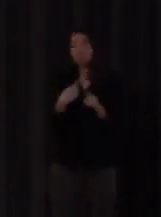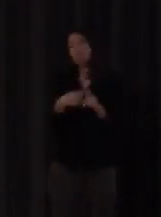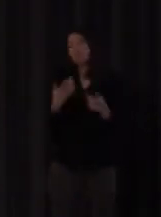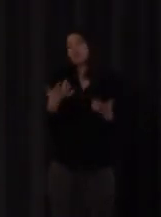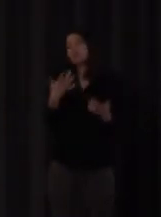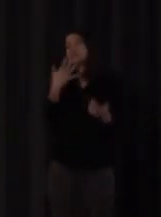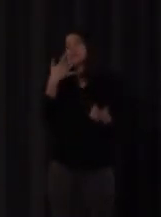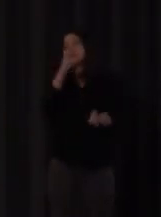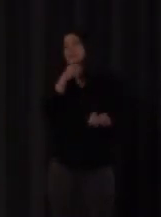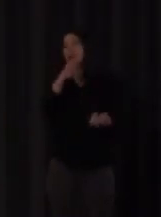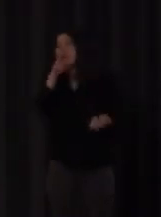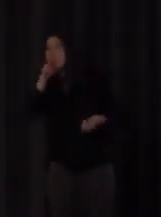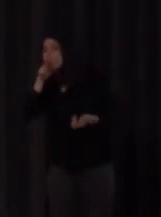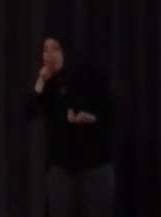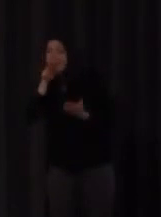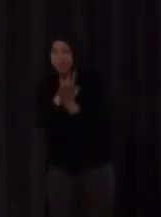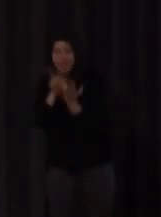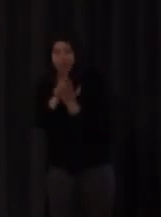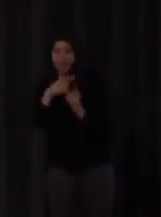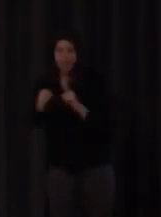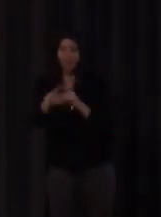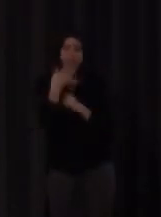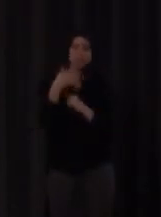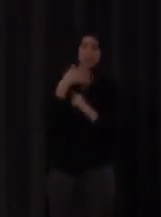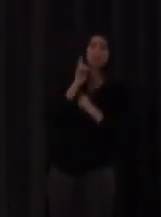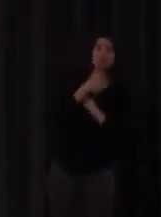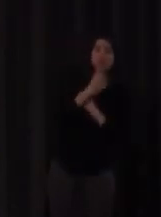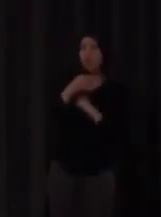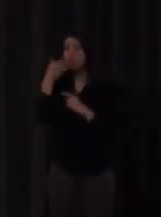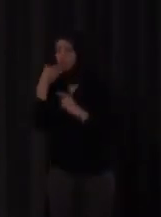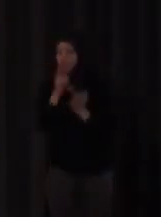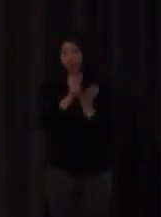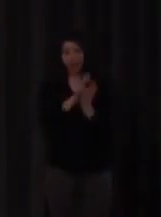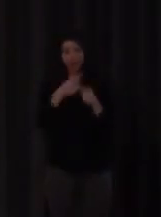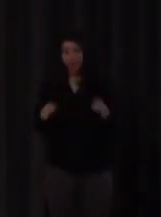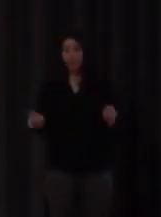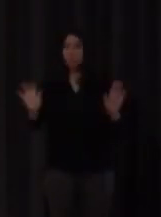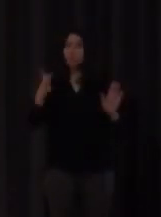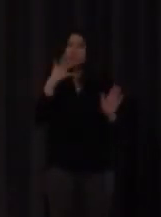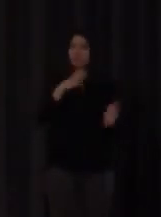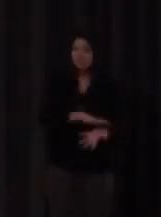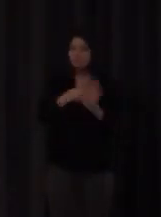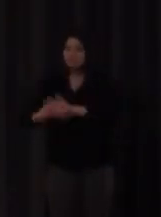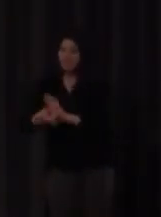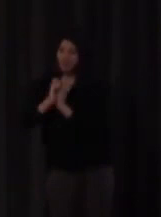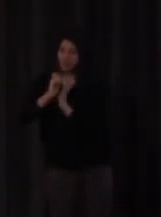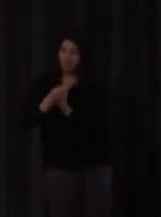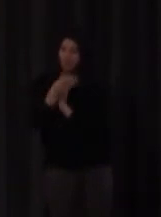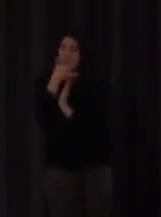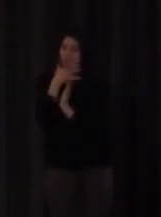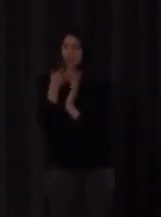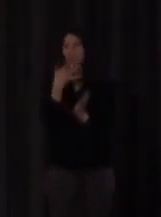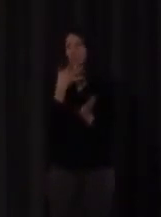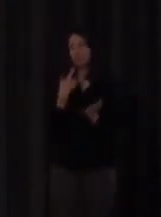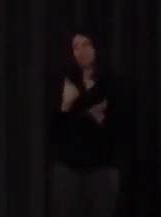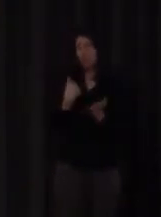no llega de la misma manera ¿de acuerdo? en cambio el procesamiento fonológico de un signo las posibilidades que te da el pensar coño